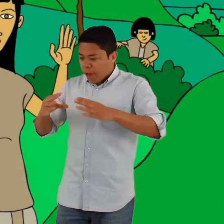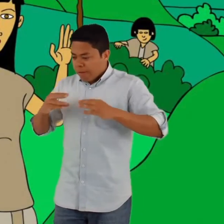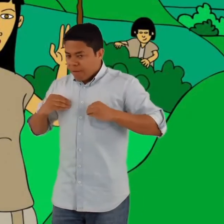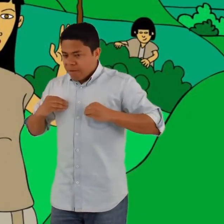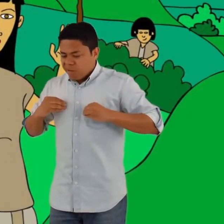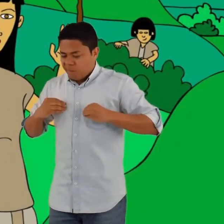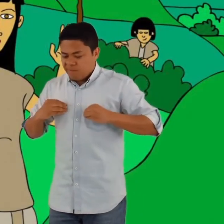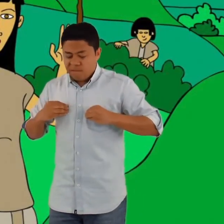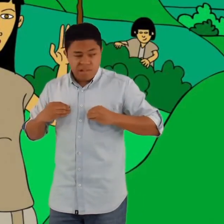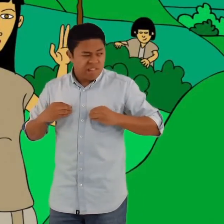ancianos.